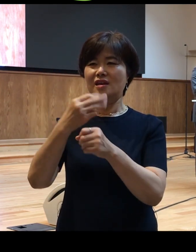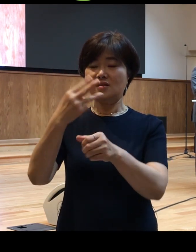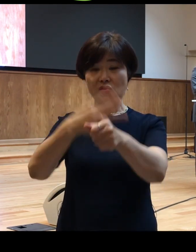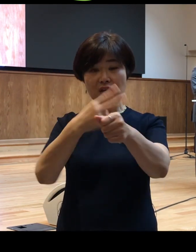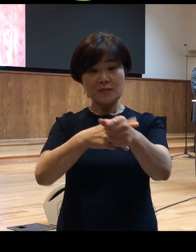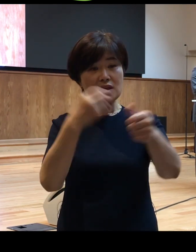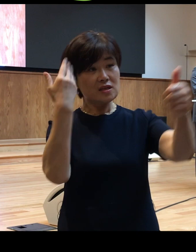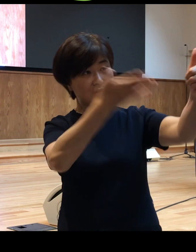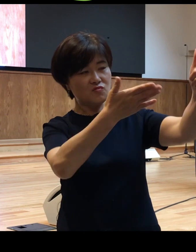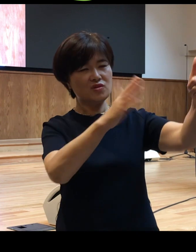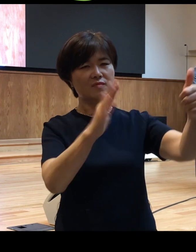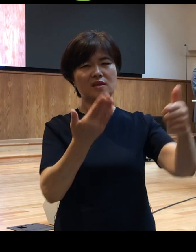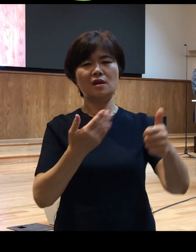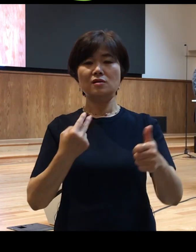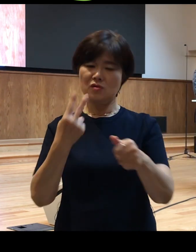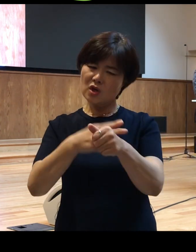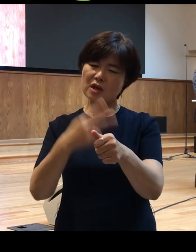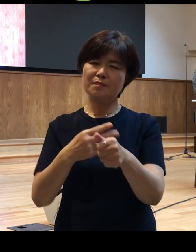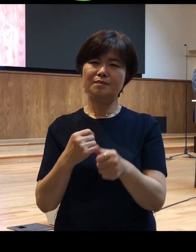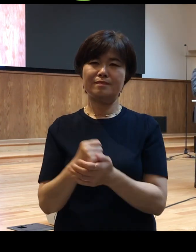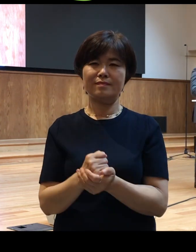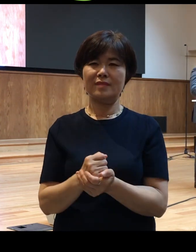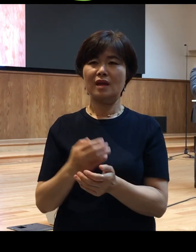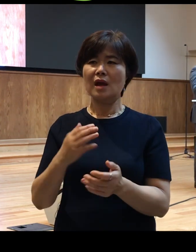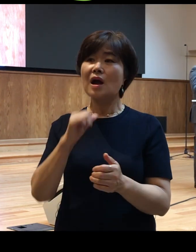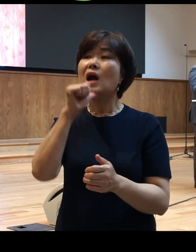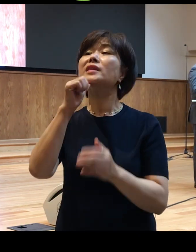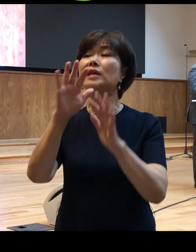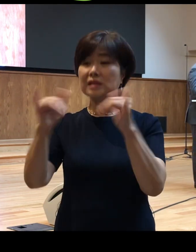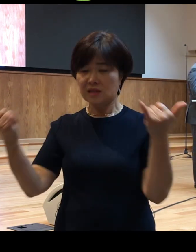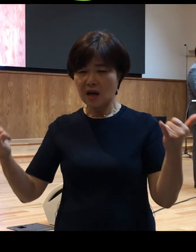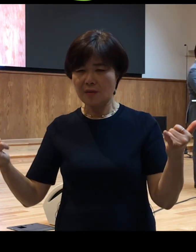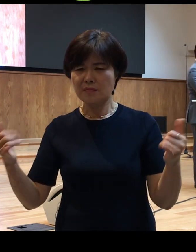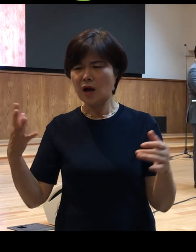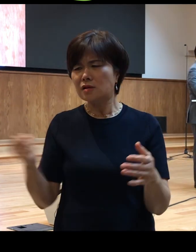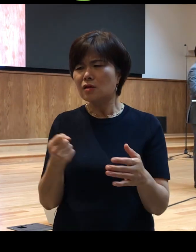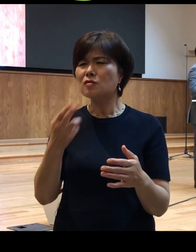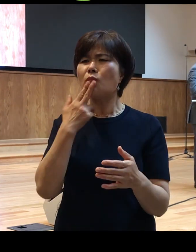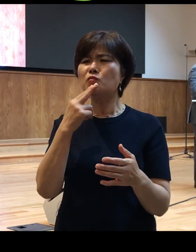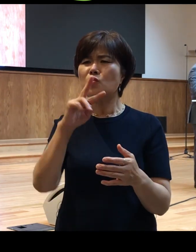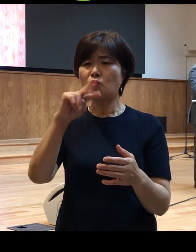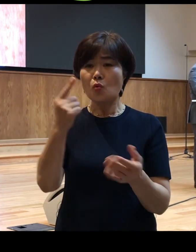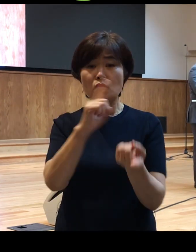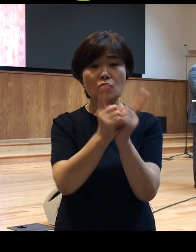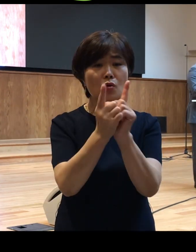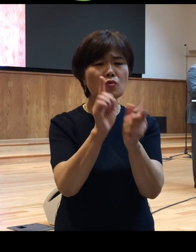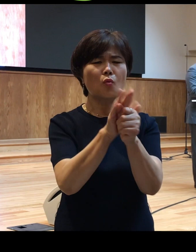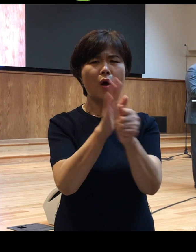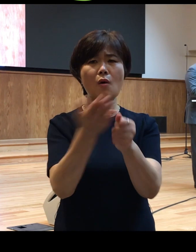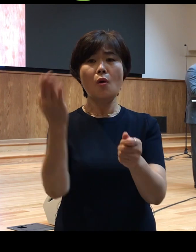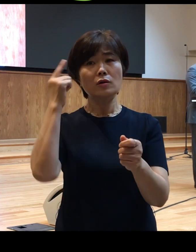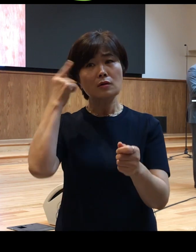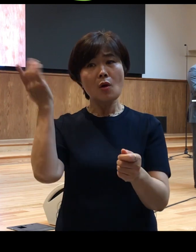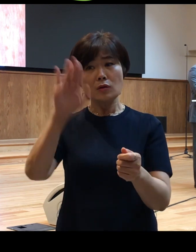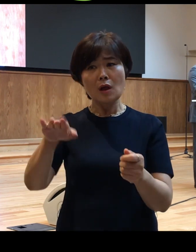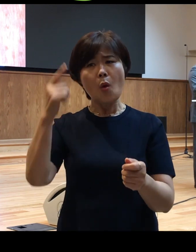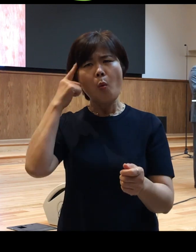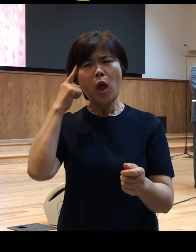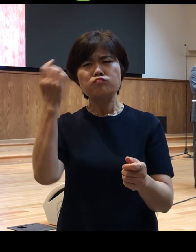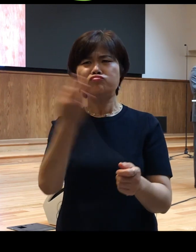선생님 가난한 사람은 가진 것이 없어도 서로 돕는데 왜 부자들은 서로 돕지 않는 것입니까